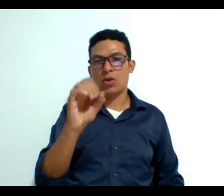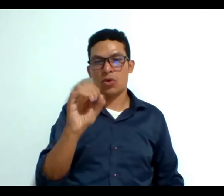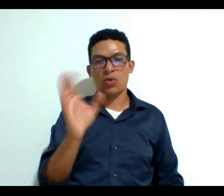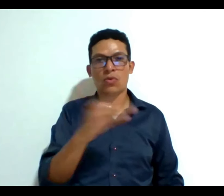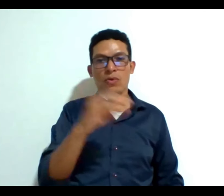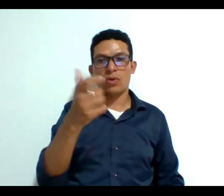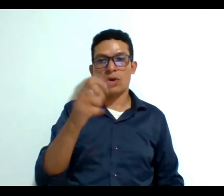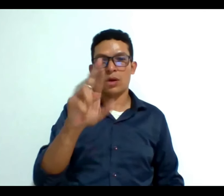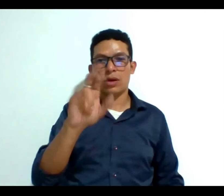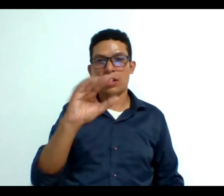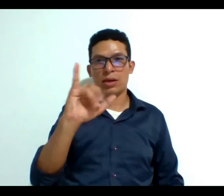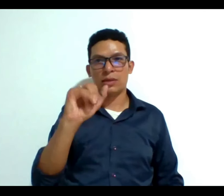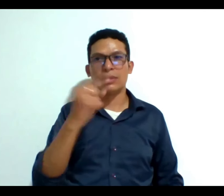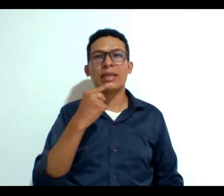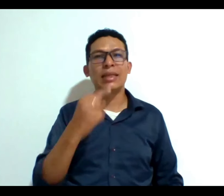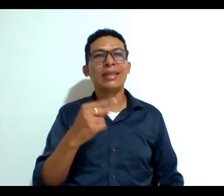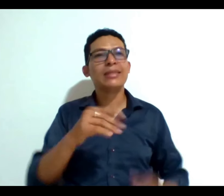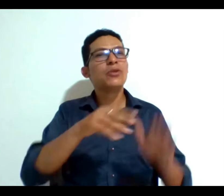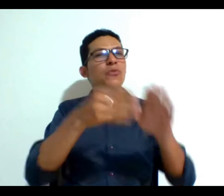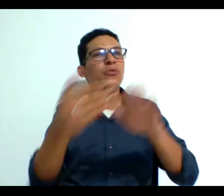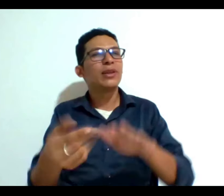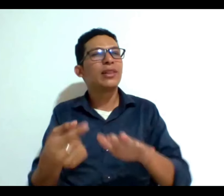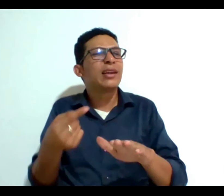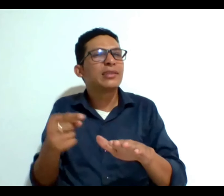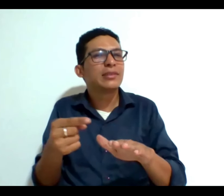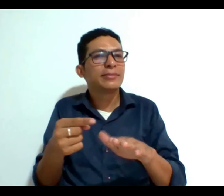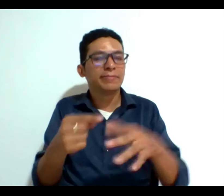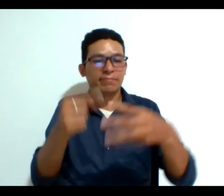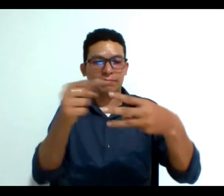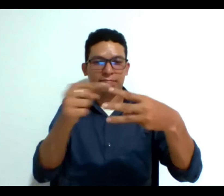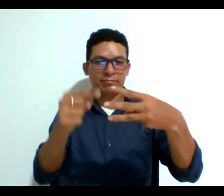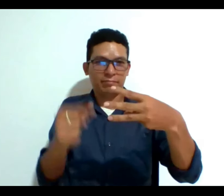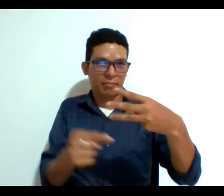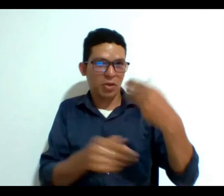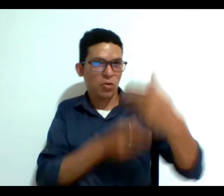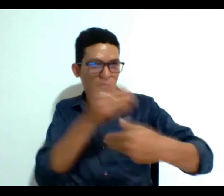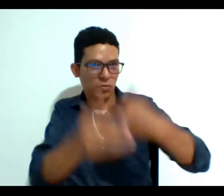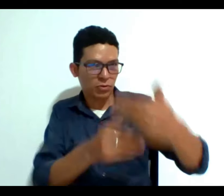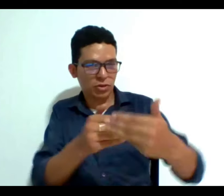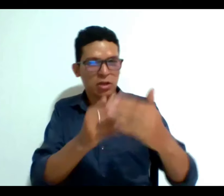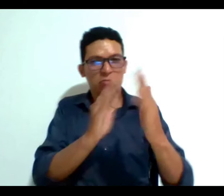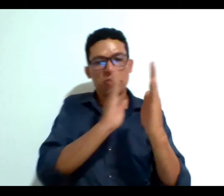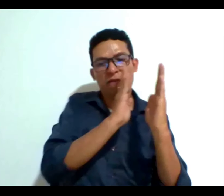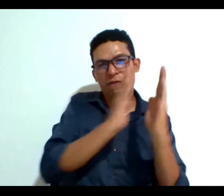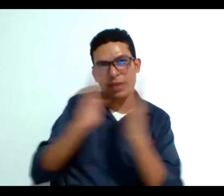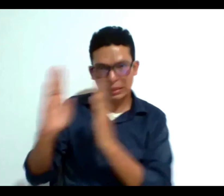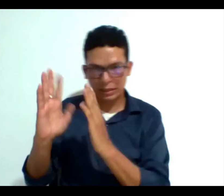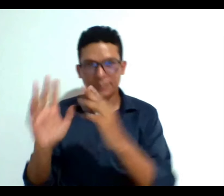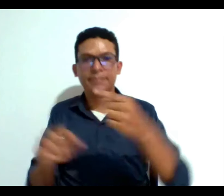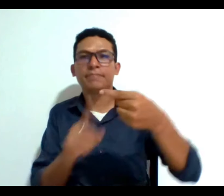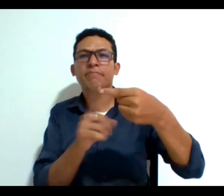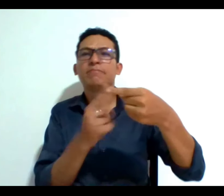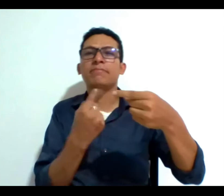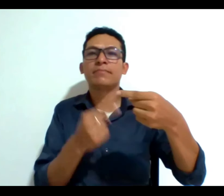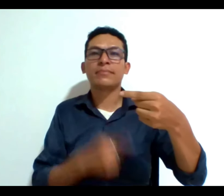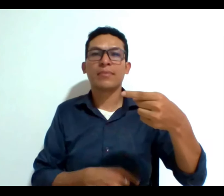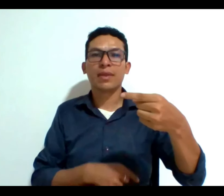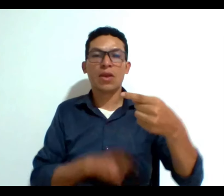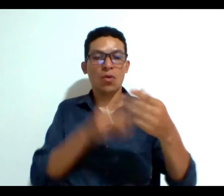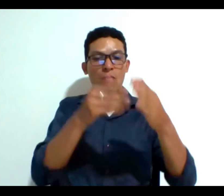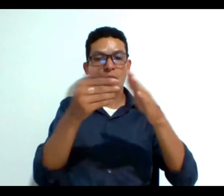habla sobre la muerte como en tres procesos o en tres fases una que es la muerte